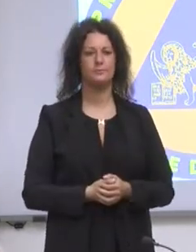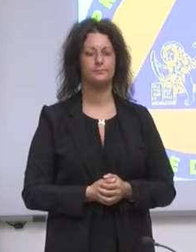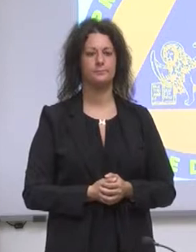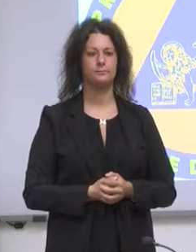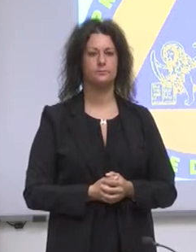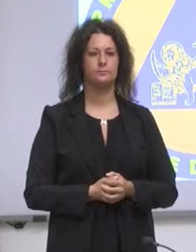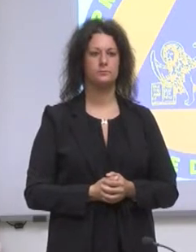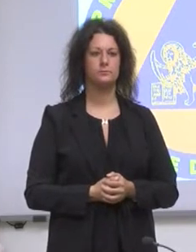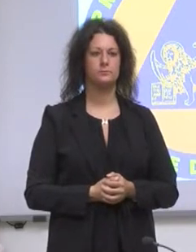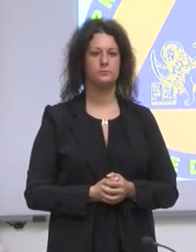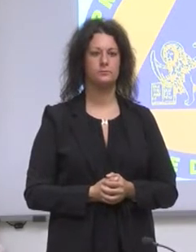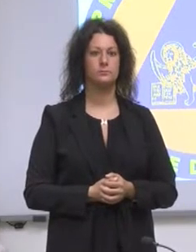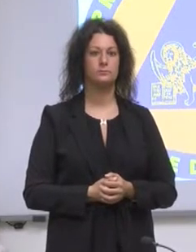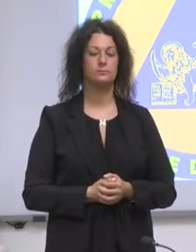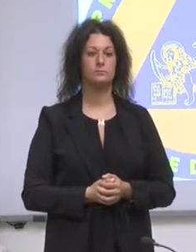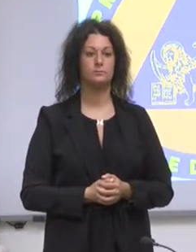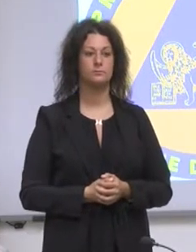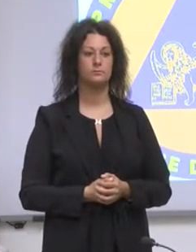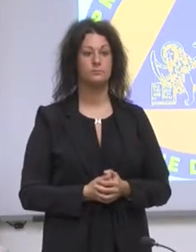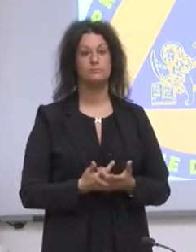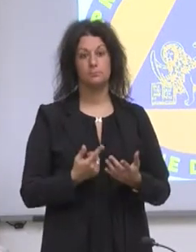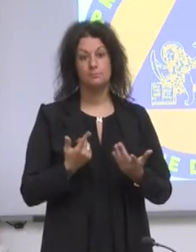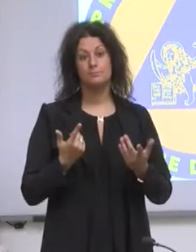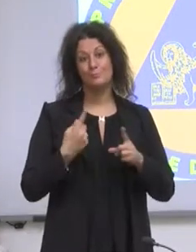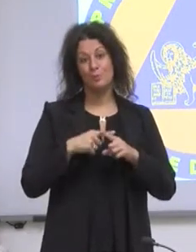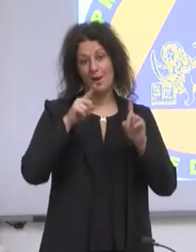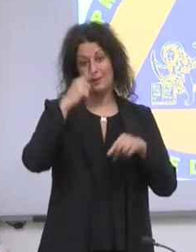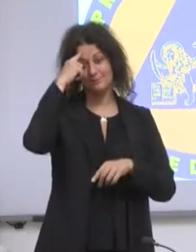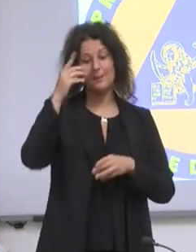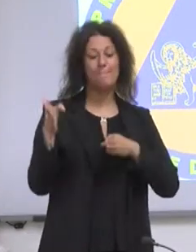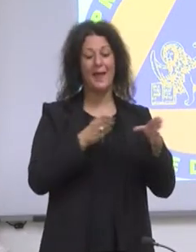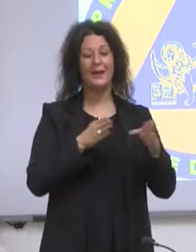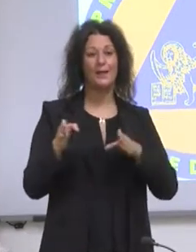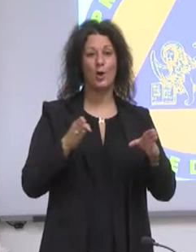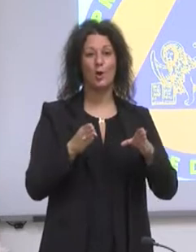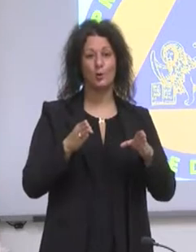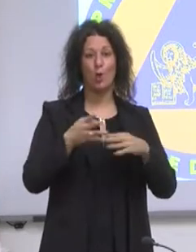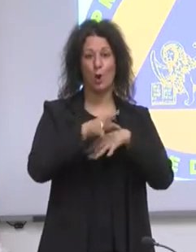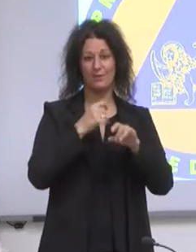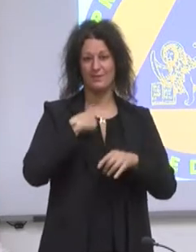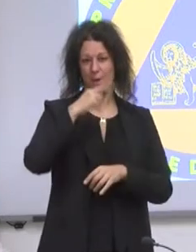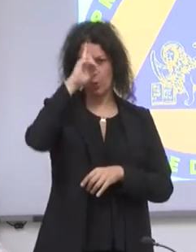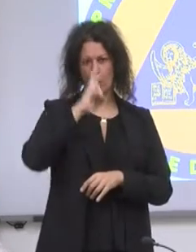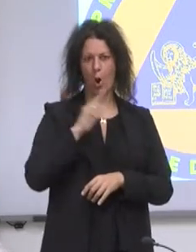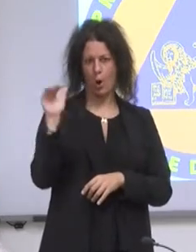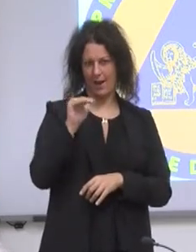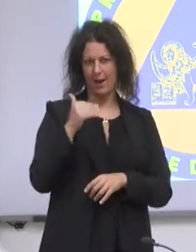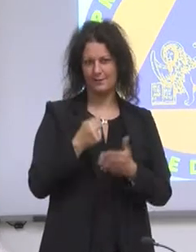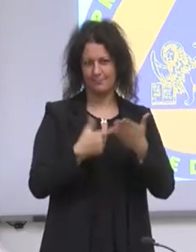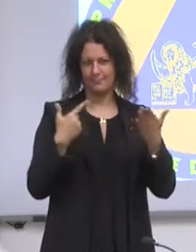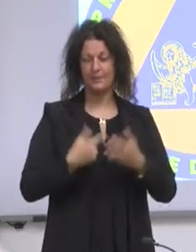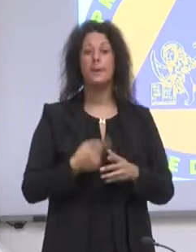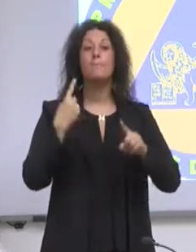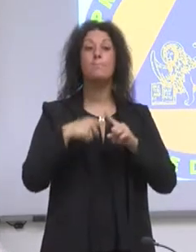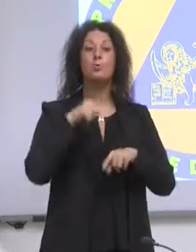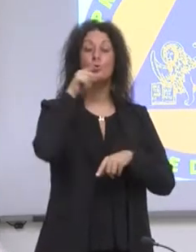fondamentale, il ruolo che hanno avuto i ragazzi in tutta la partita del coronavirus. Da Vaux inizierà anche la mostra itinerante